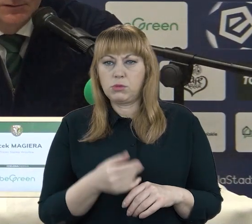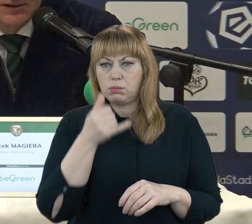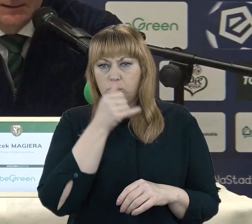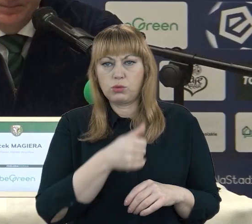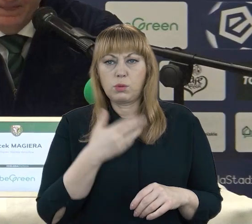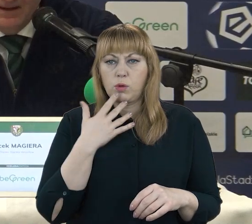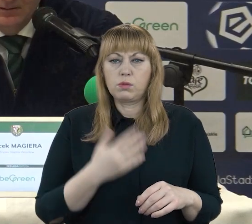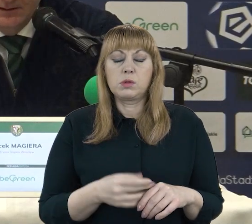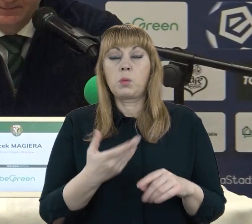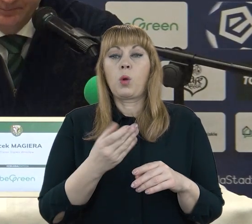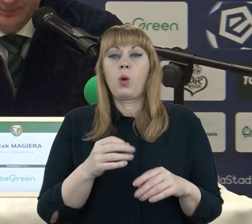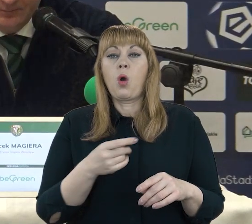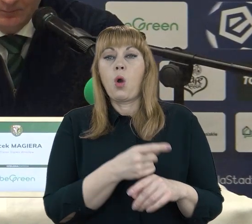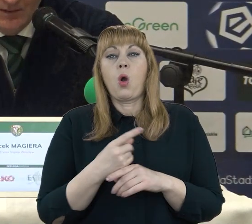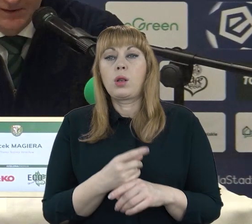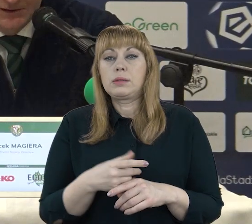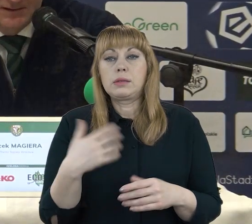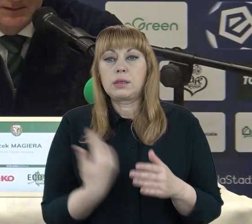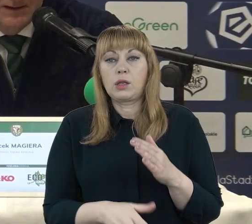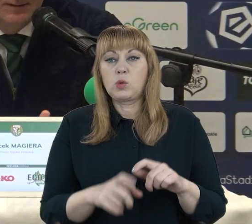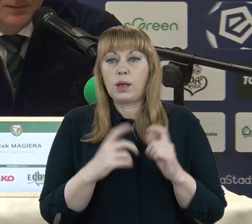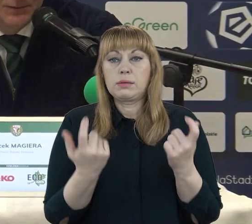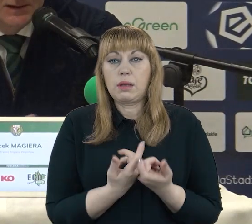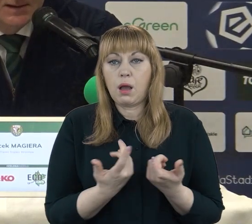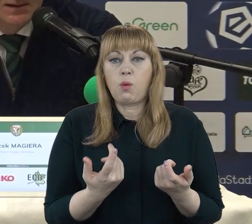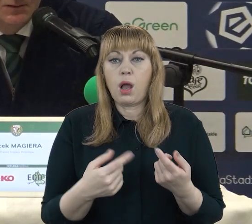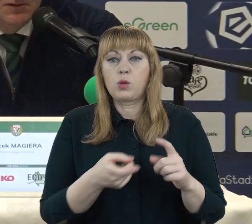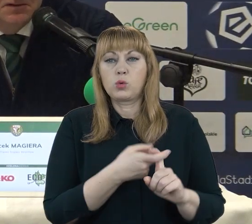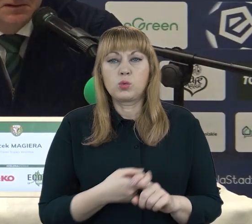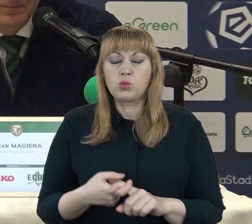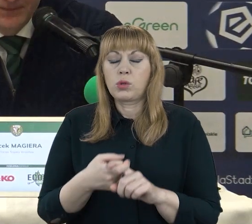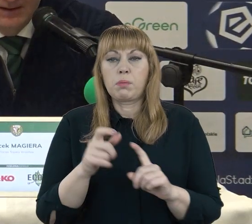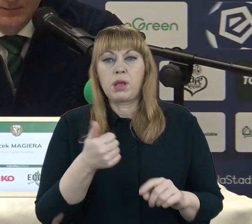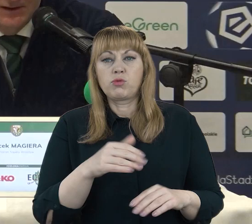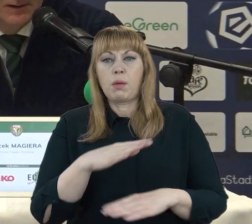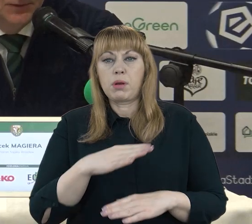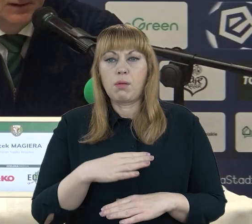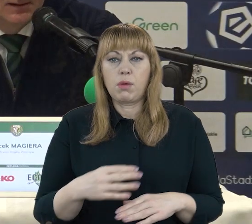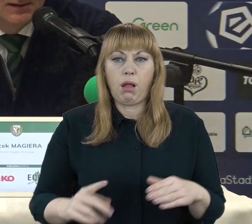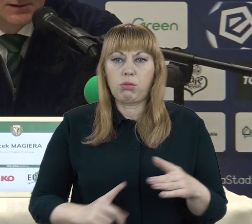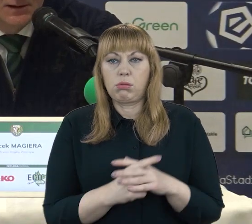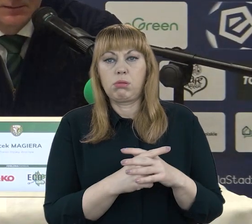drużyna tego gole. Pierwsza bramka, podanie za linię obrony, przegrany pojedynek i strzał